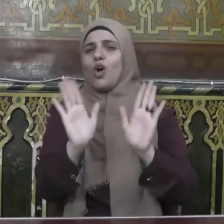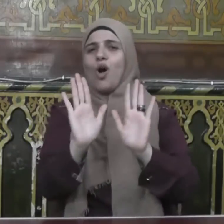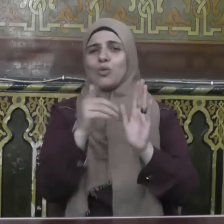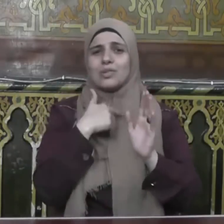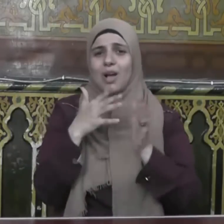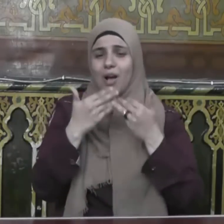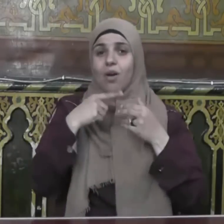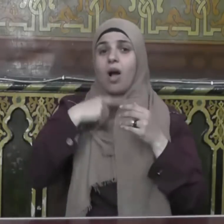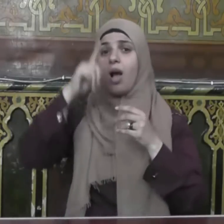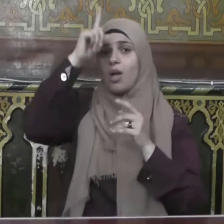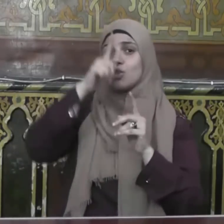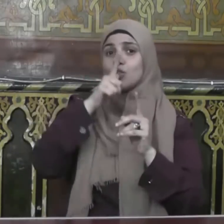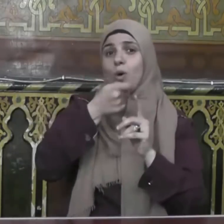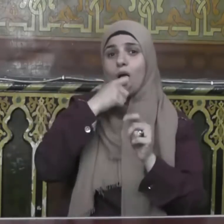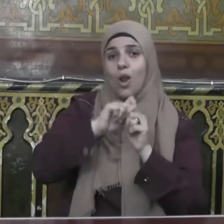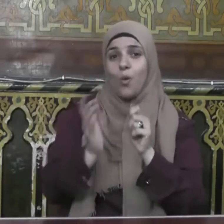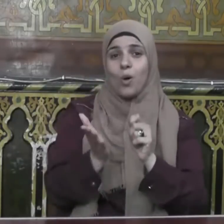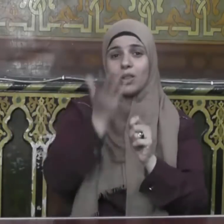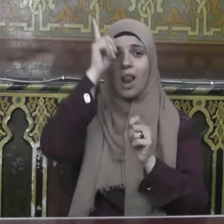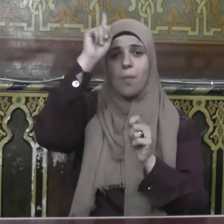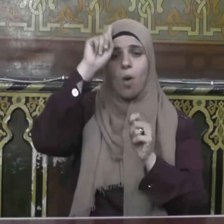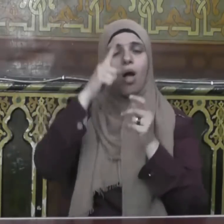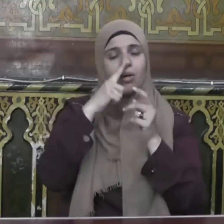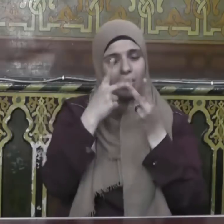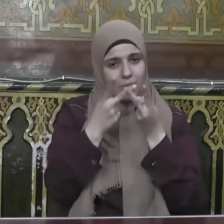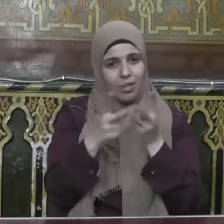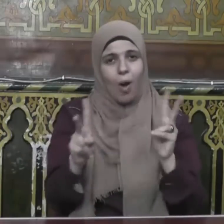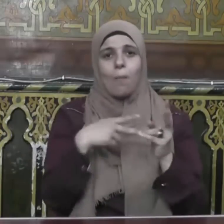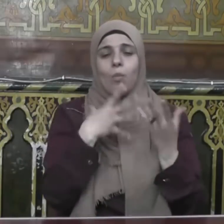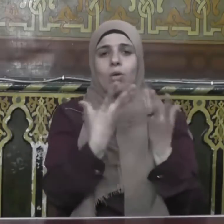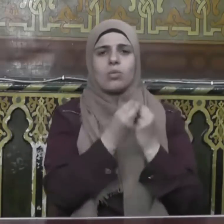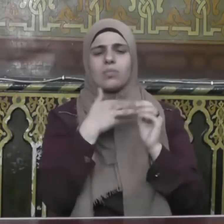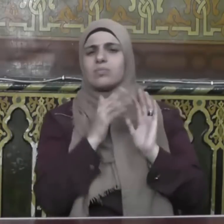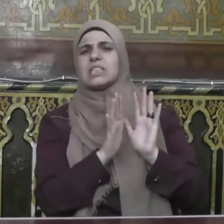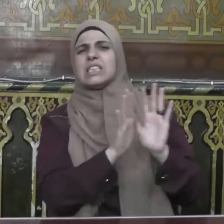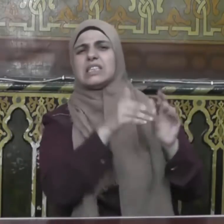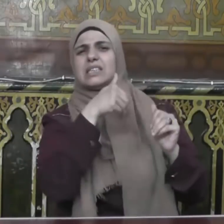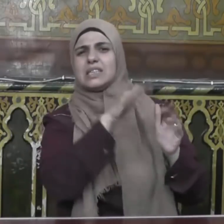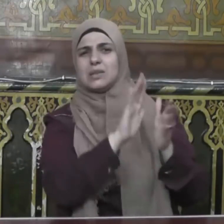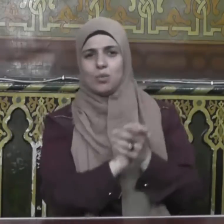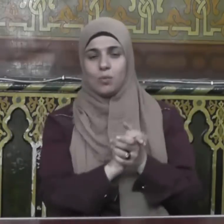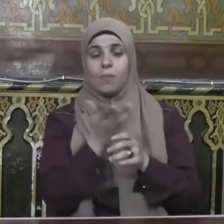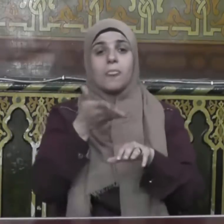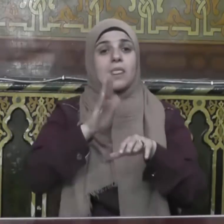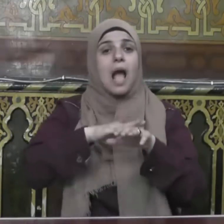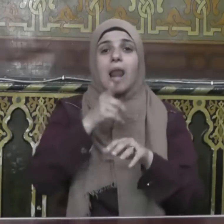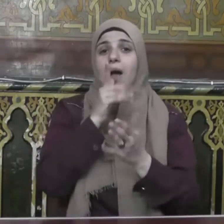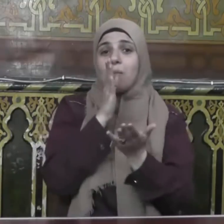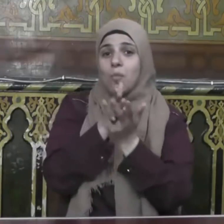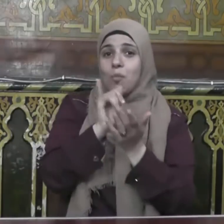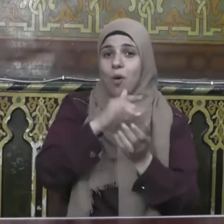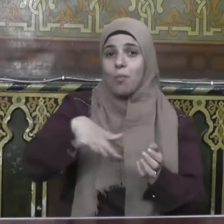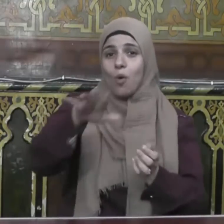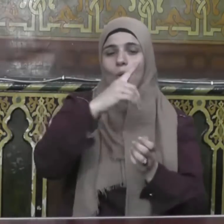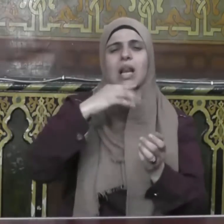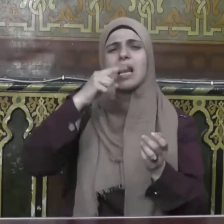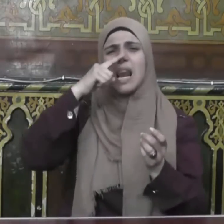نحن أحق بذلك منه تجاوز عنه على أننا نؤكد أن الإيمان